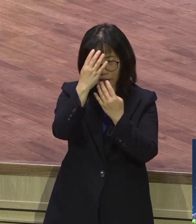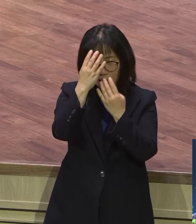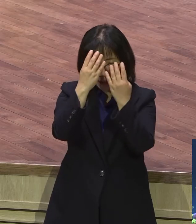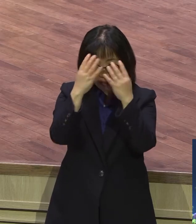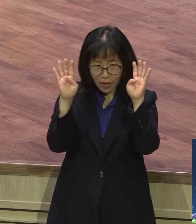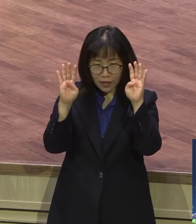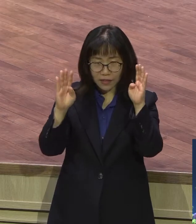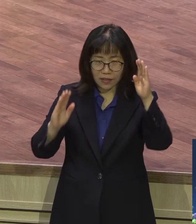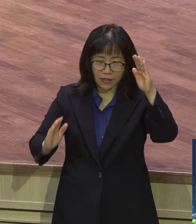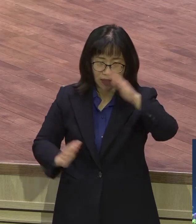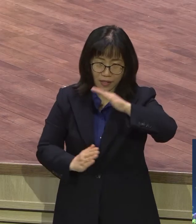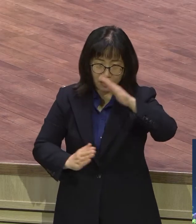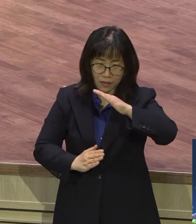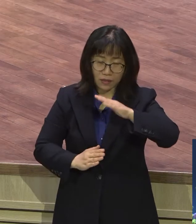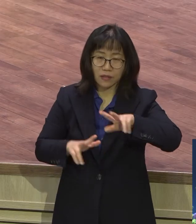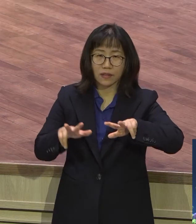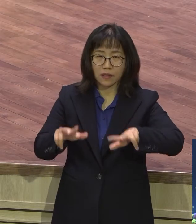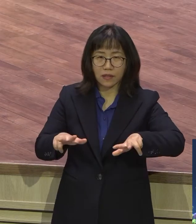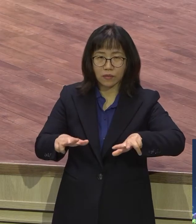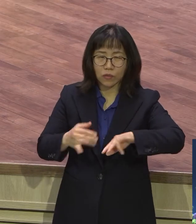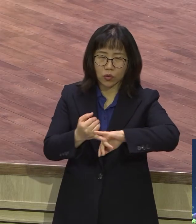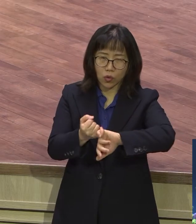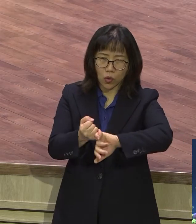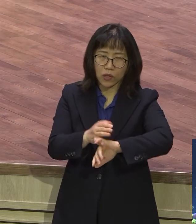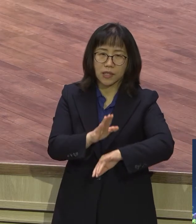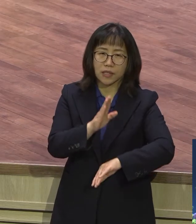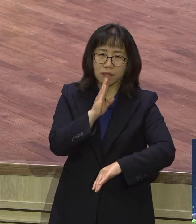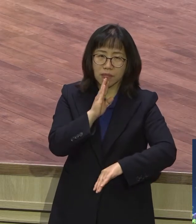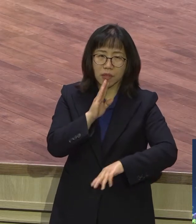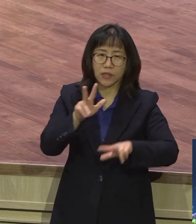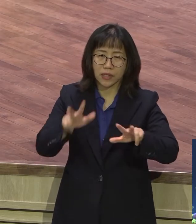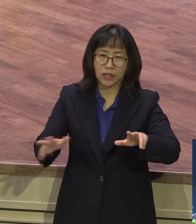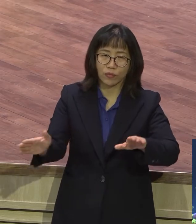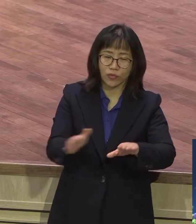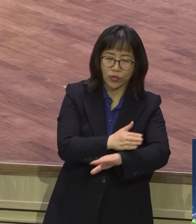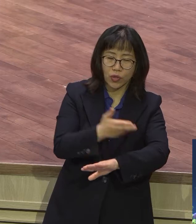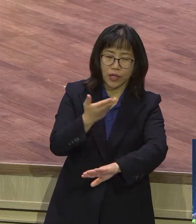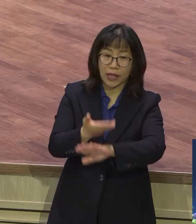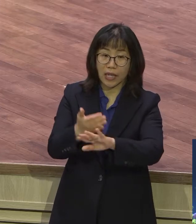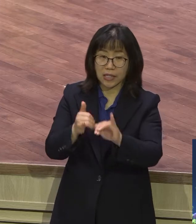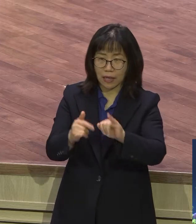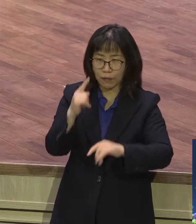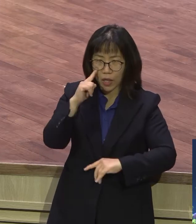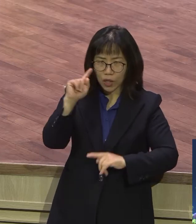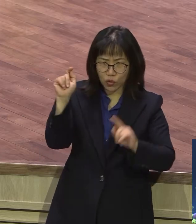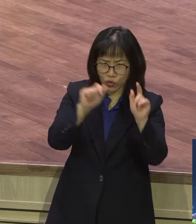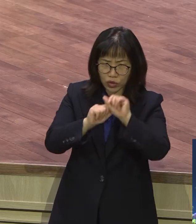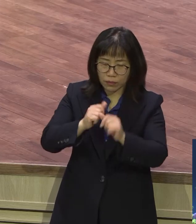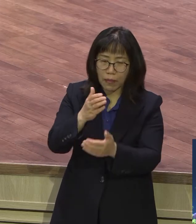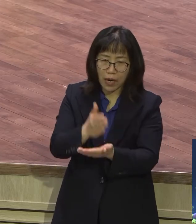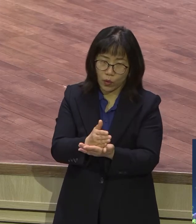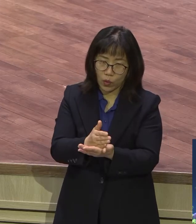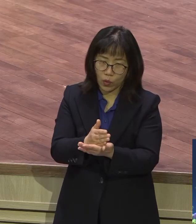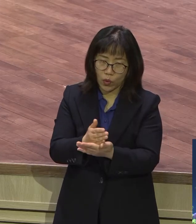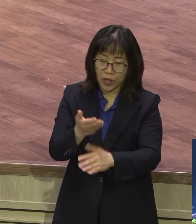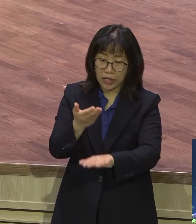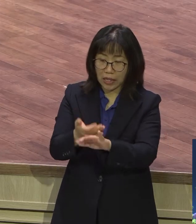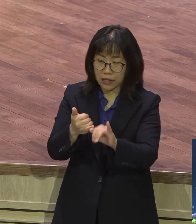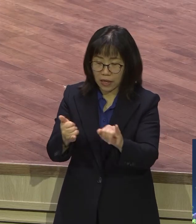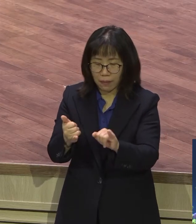정말로 지금부터 사람 눈치 보지 말고 사람 반응 보지 말고 환경 바라보지